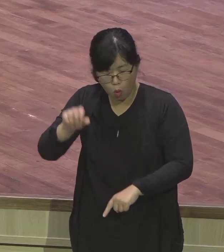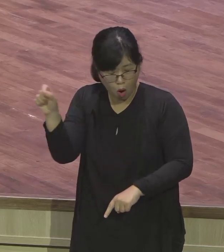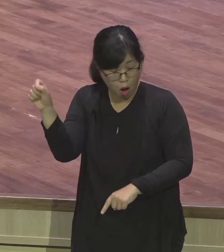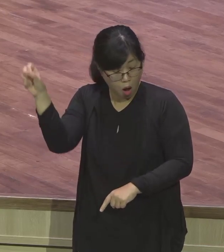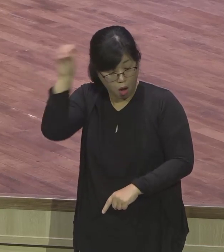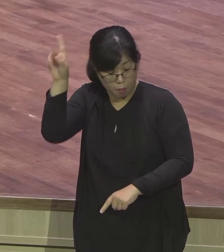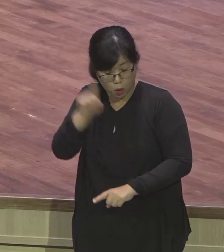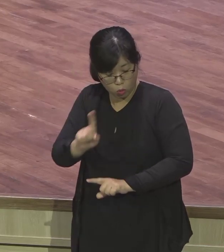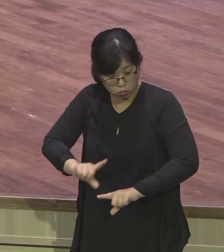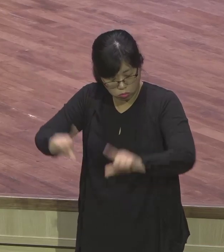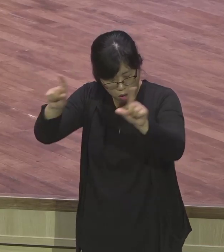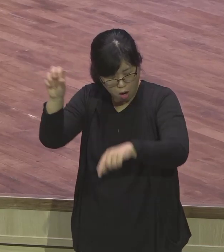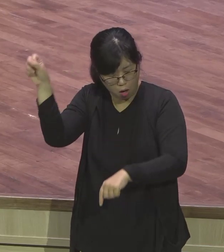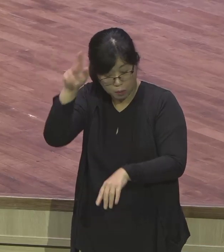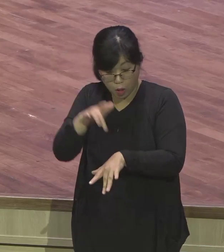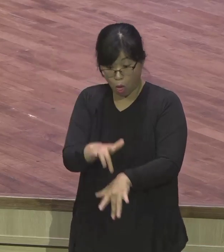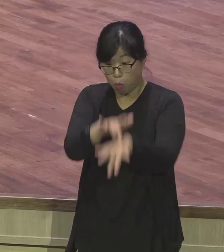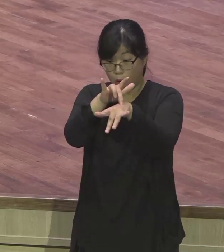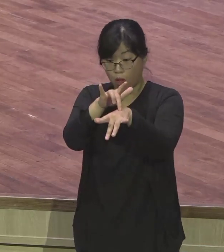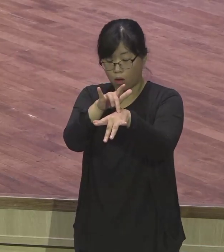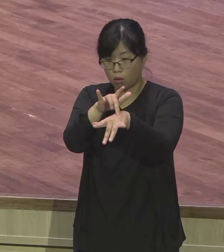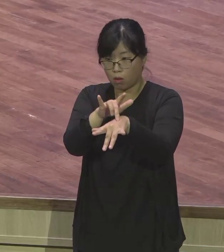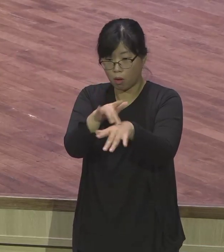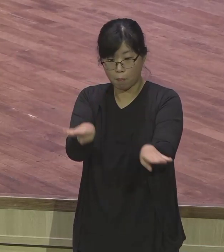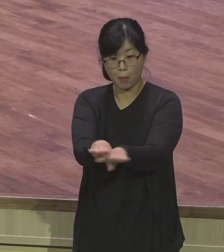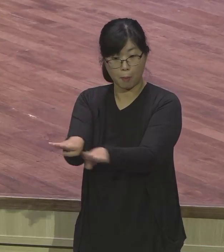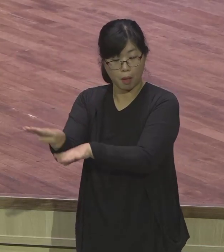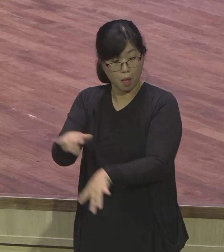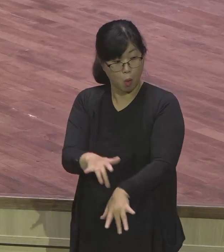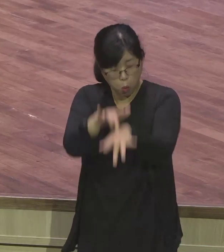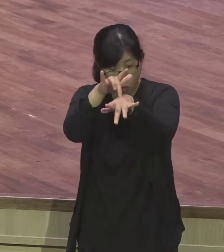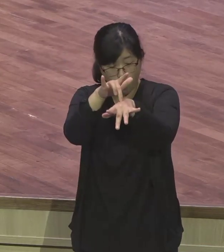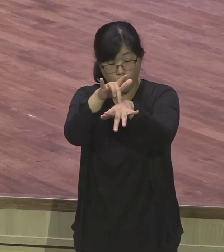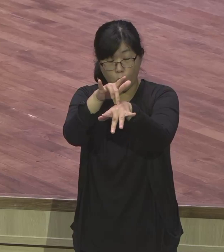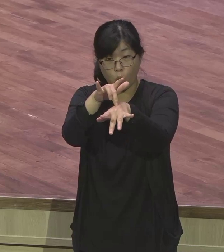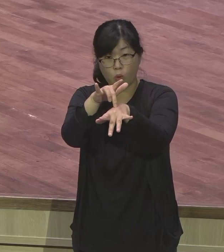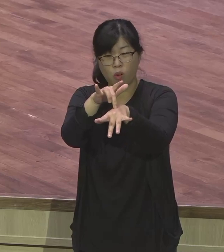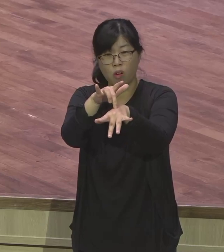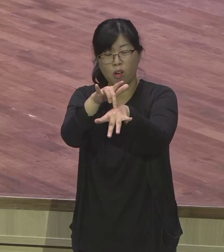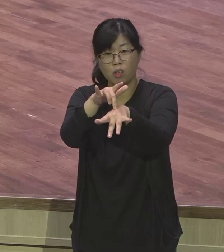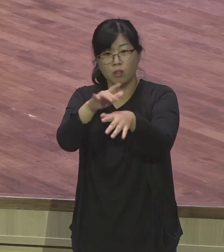내가 얼른 봐도 안 보이는 들이 있어요. 그런데 그걸 있는데 그런 것을 보고를 안 해요.